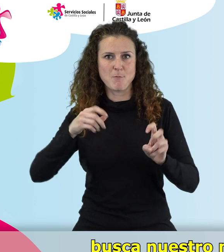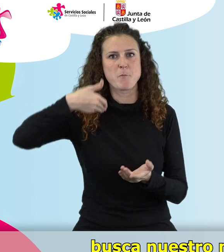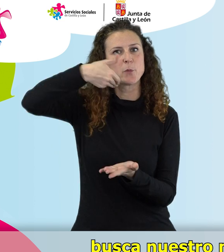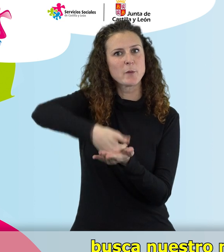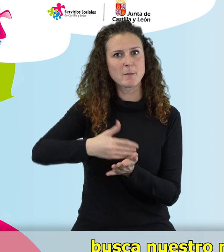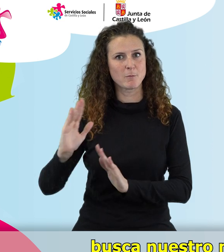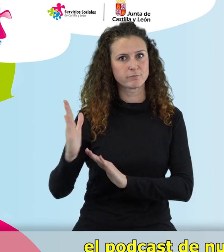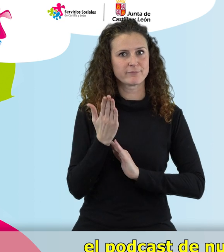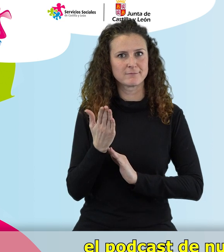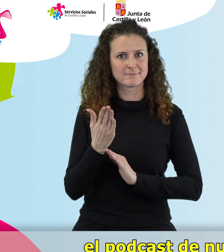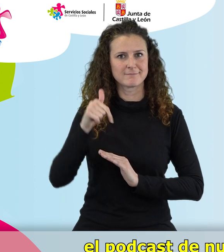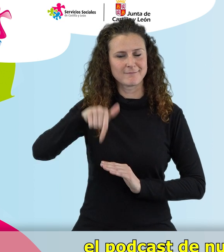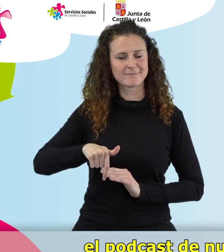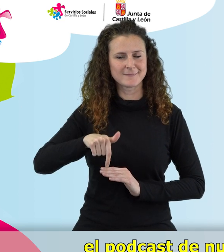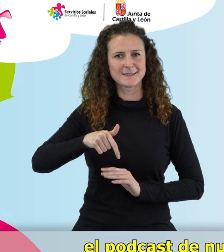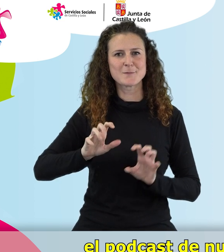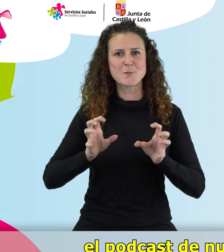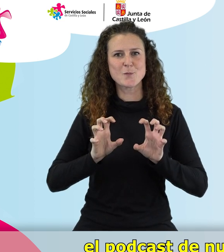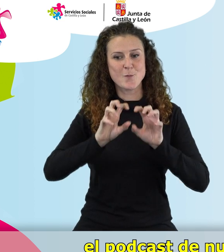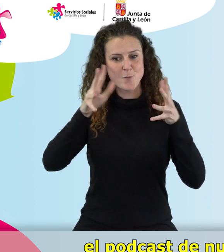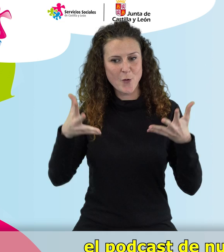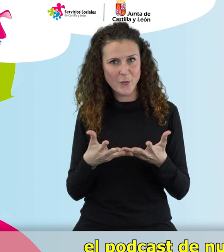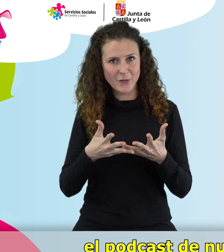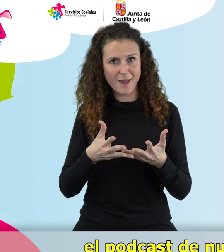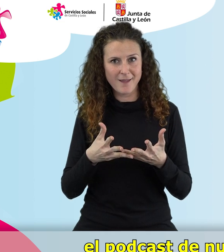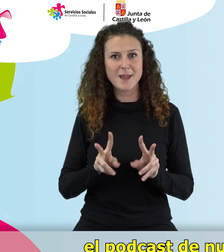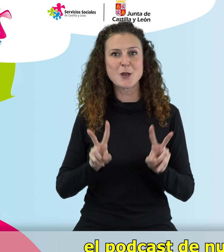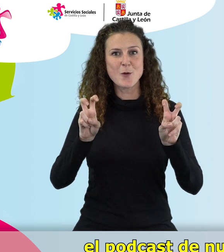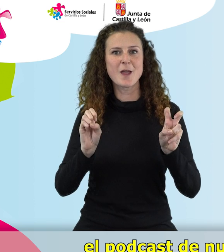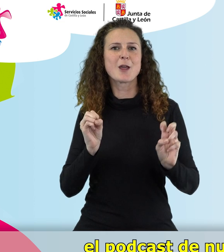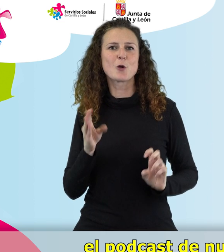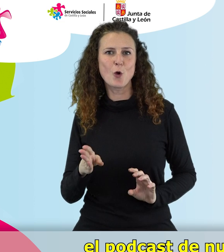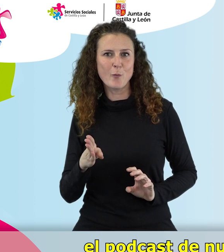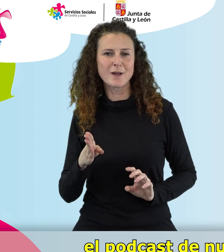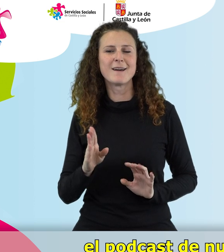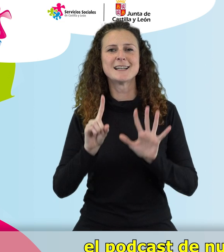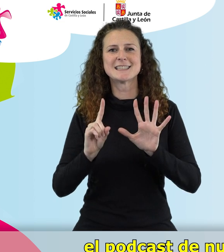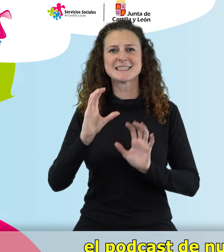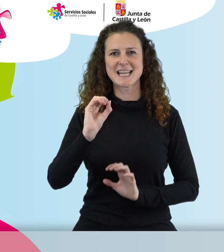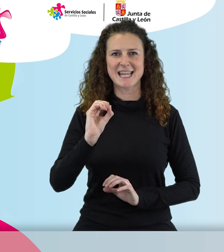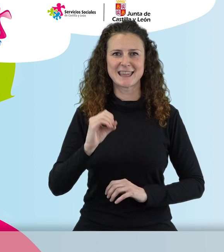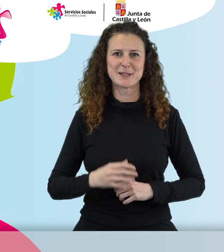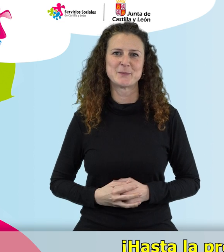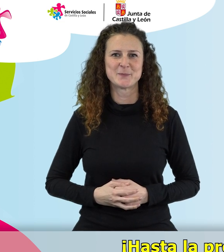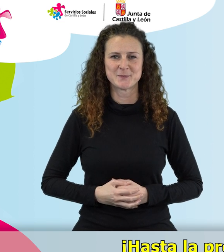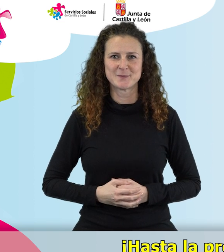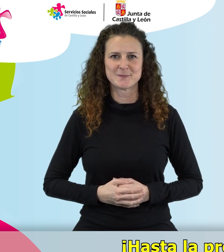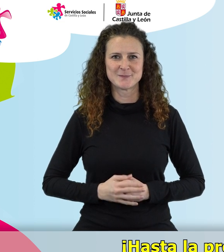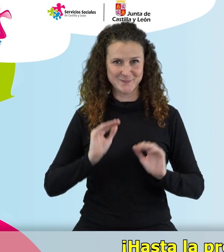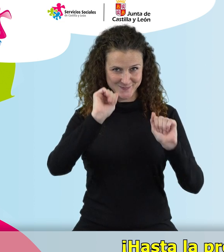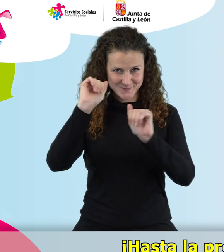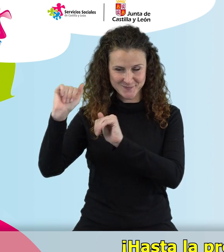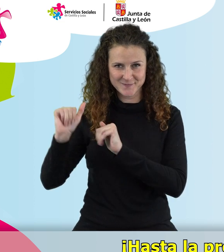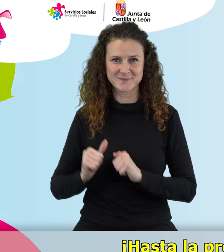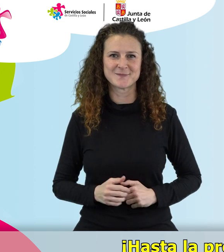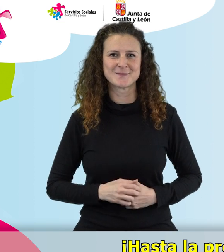el de este podcast, el podcast de nuestro club, el Club de los 60. ¡Hasta la